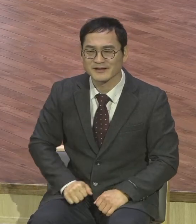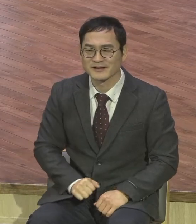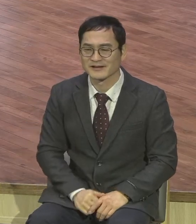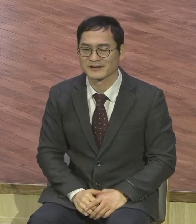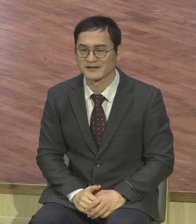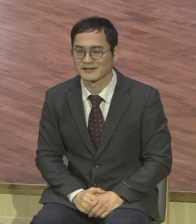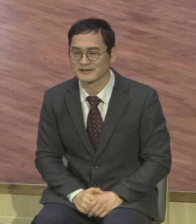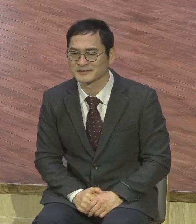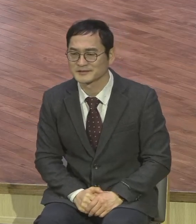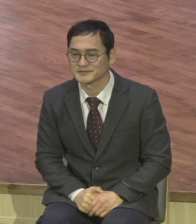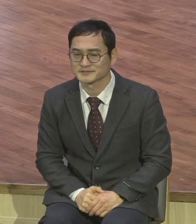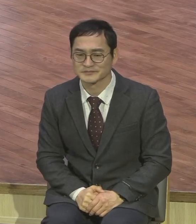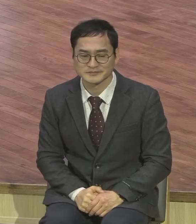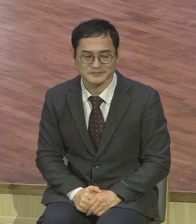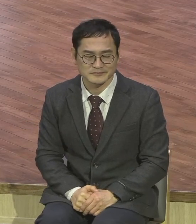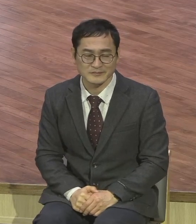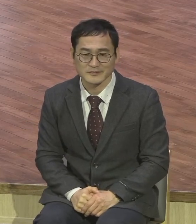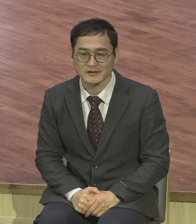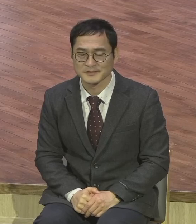이 질문은 단순한 질문이 아니에요.